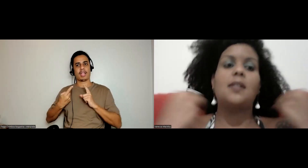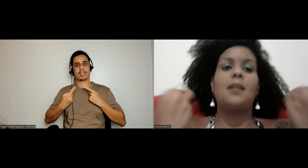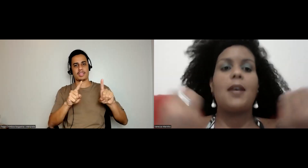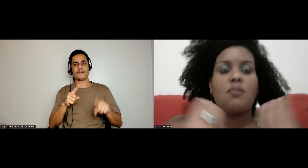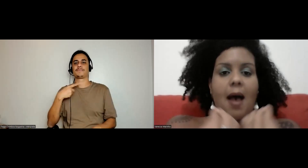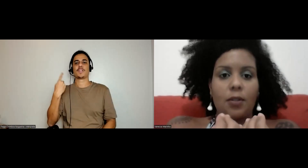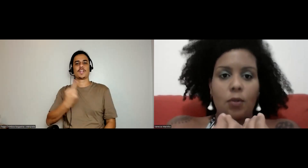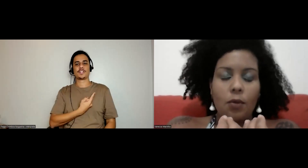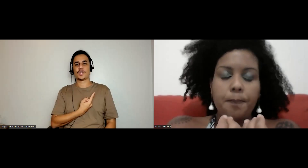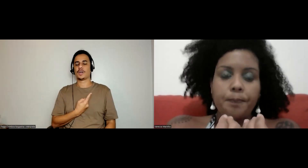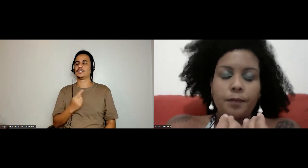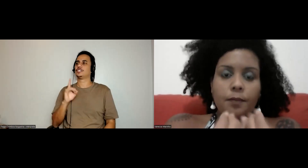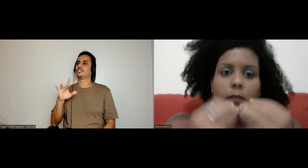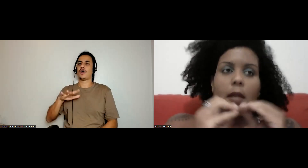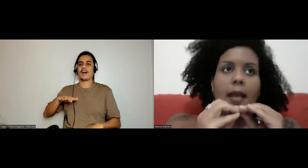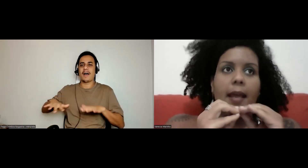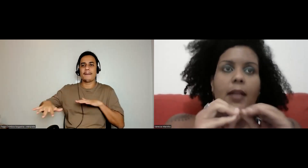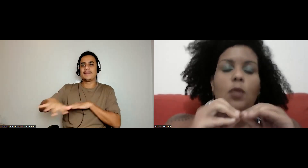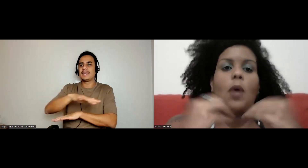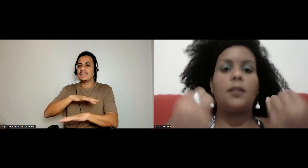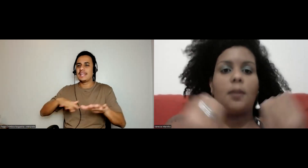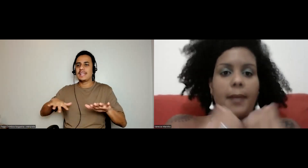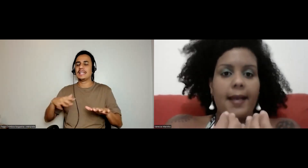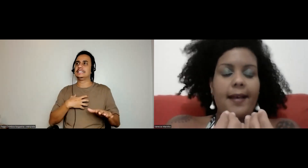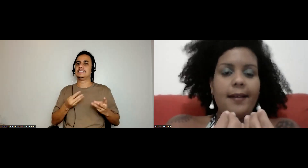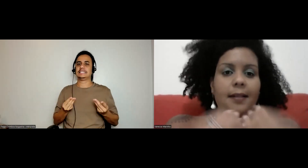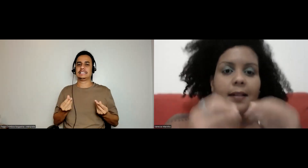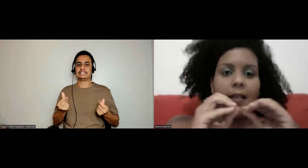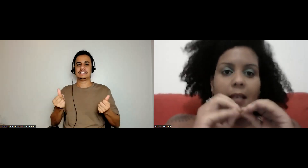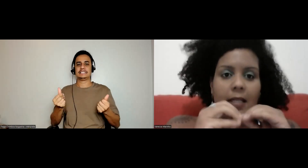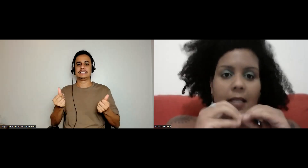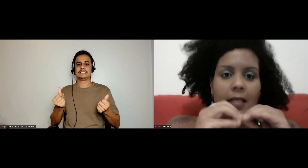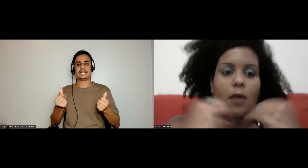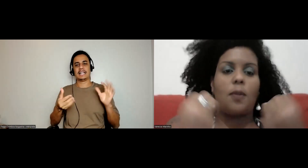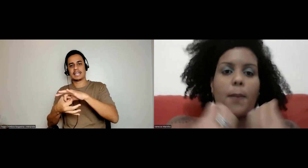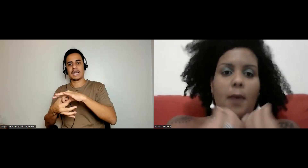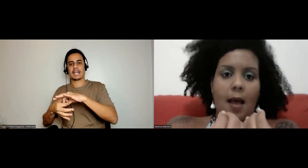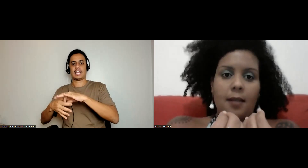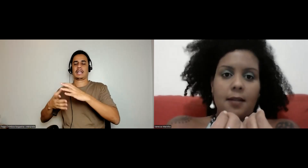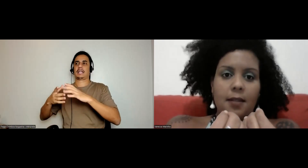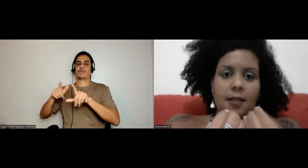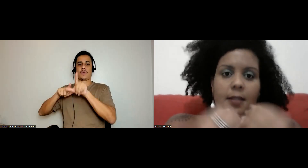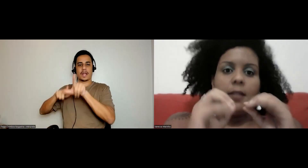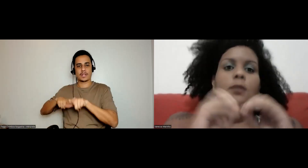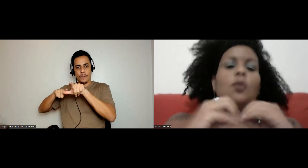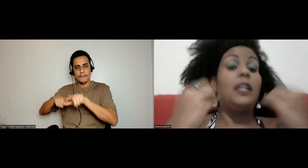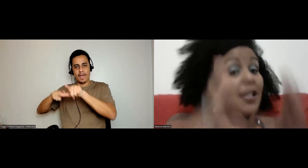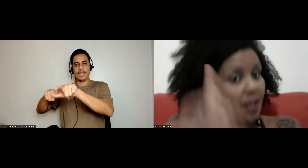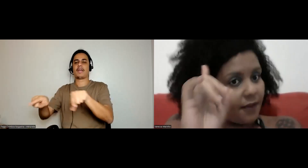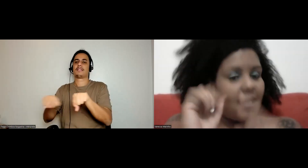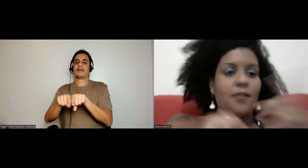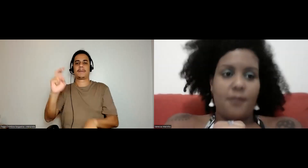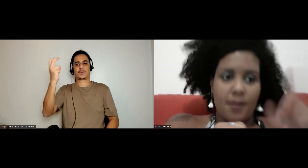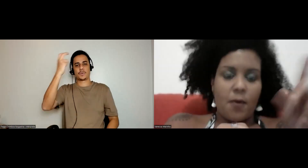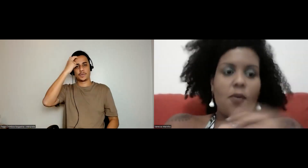ensimesmado no candomblé e na cultura popular e na